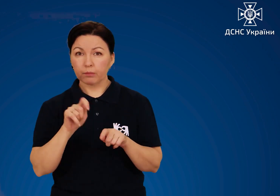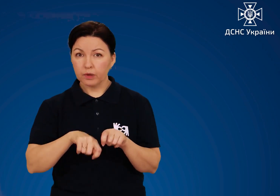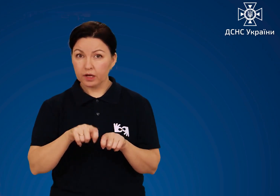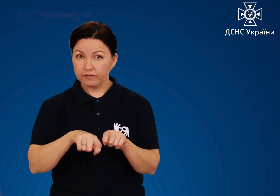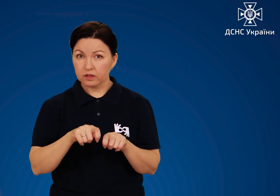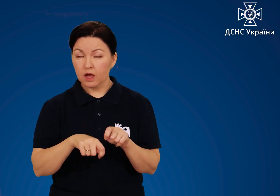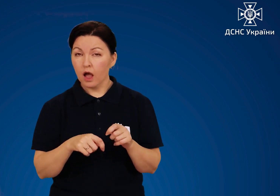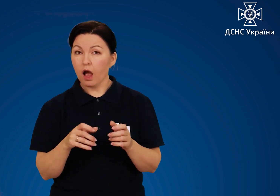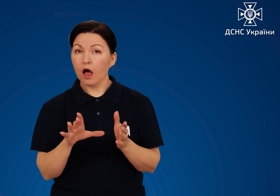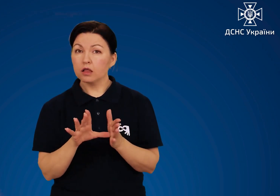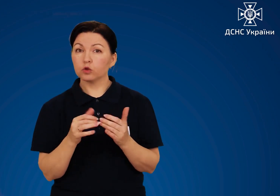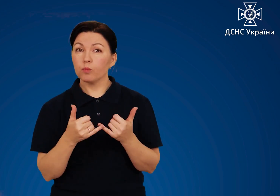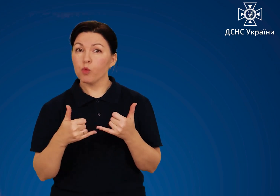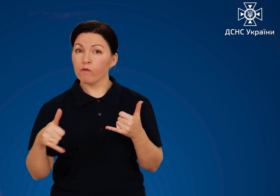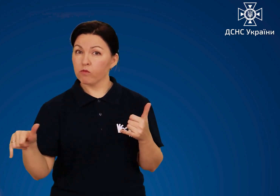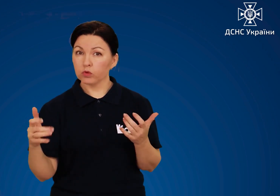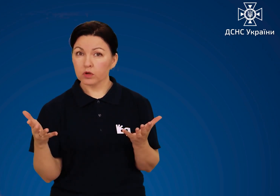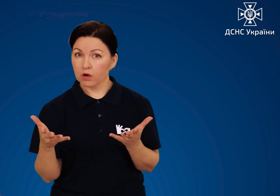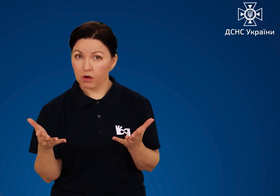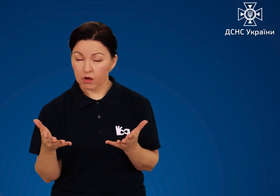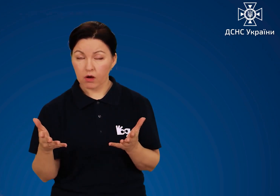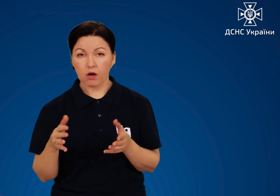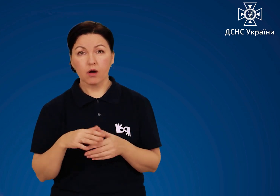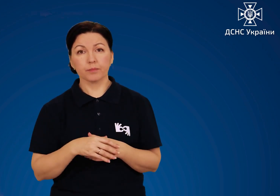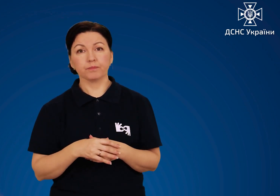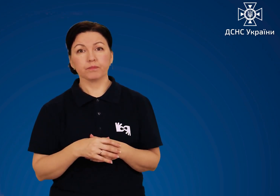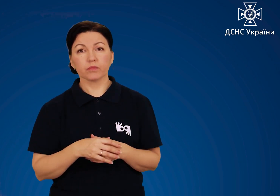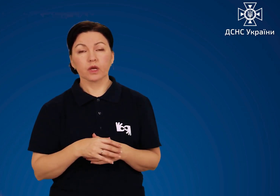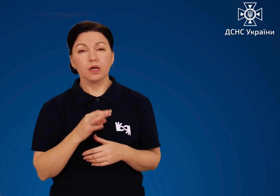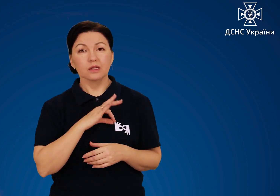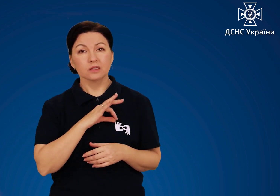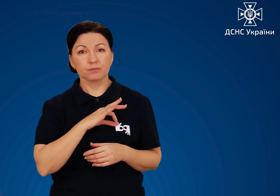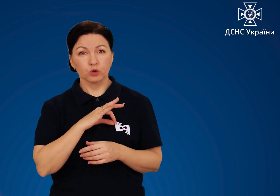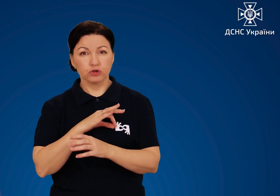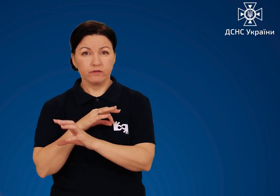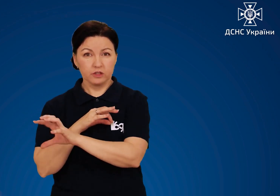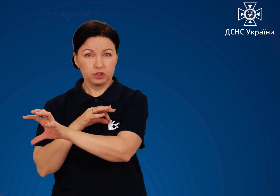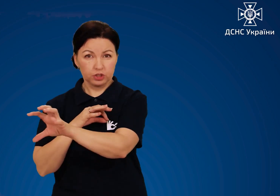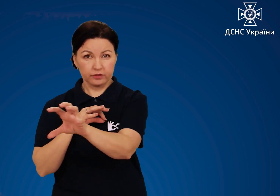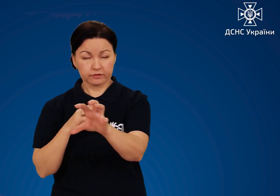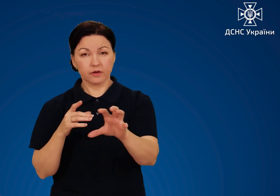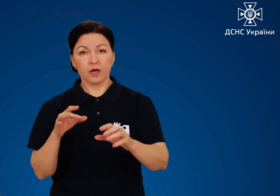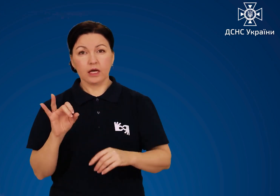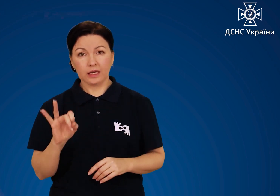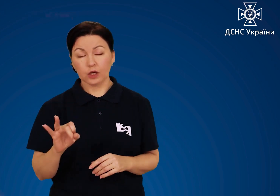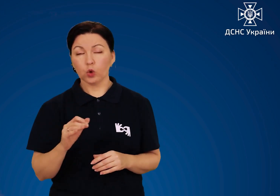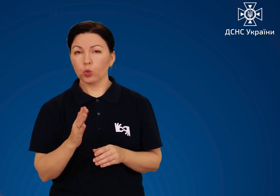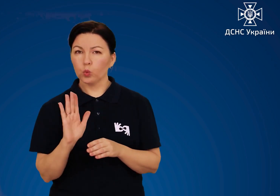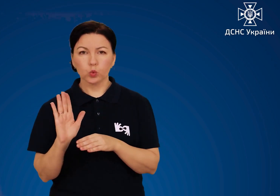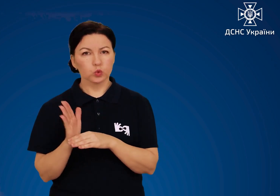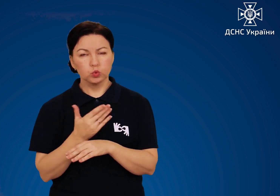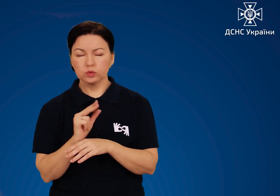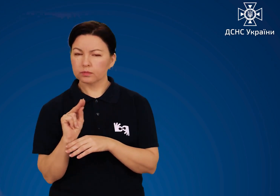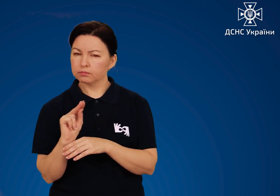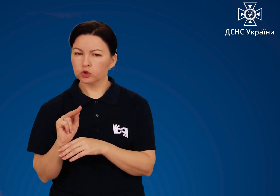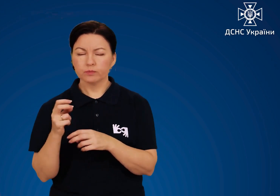необхідно перевірити стан електропроводки, споживачів та усунути їх пошкодження.